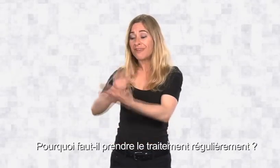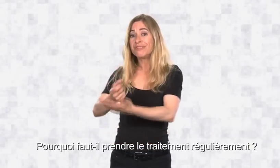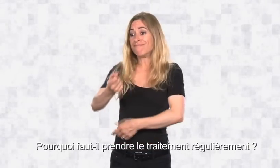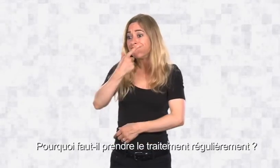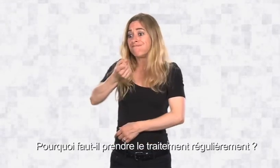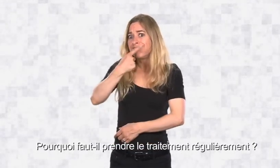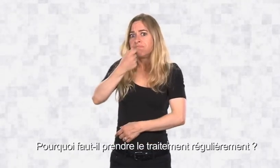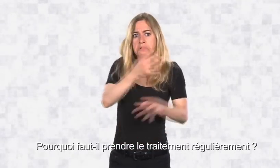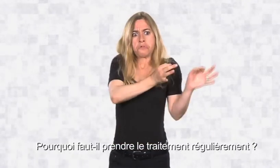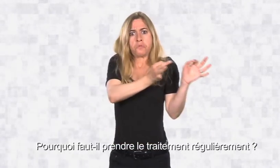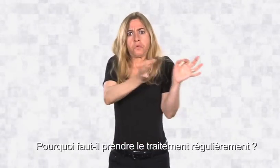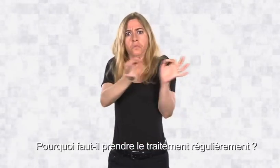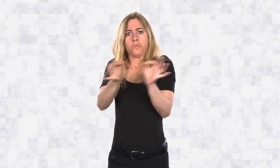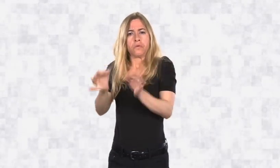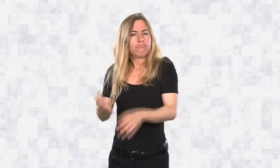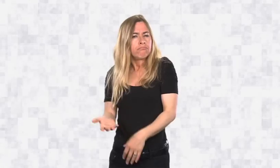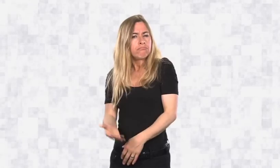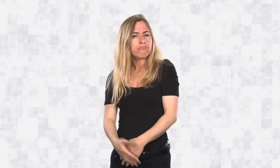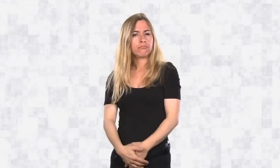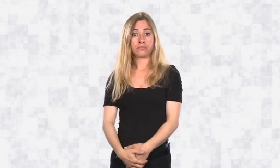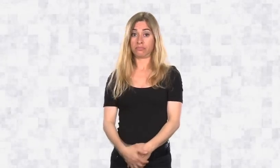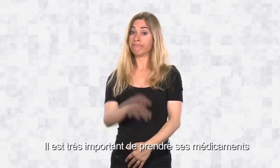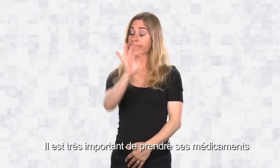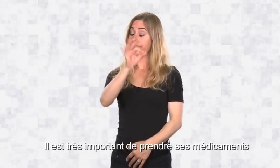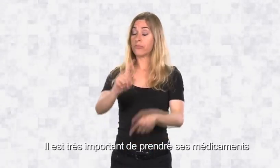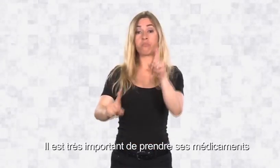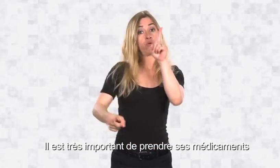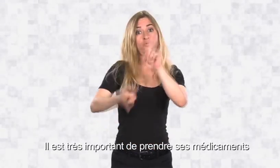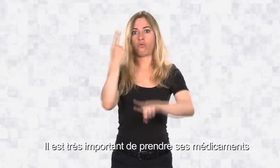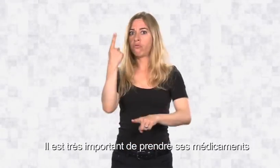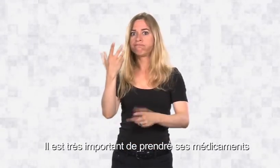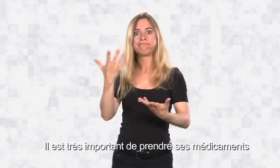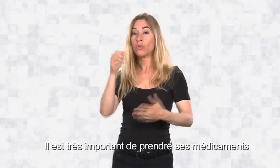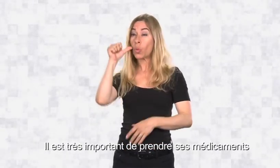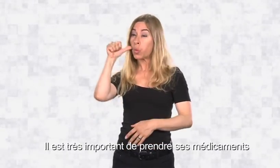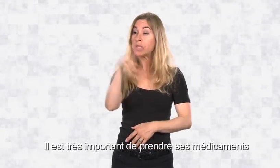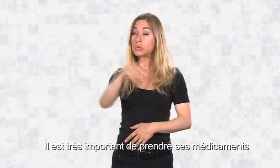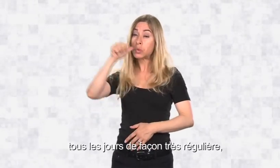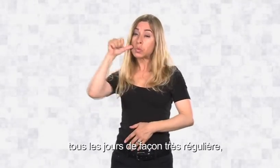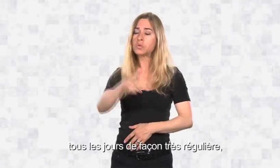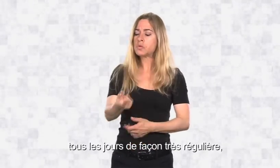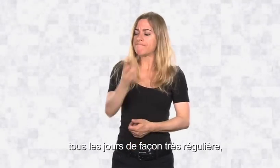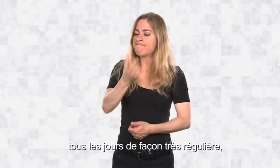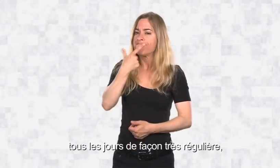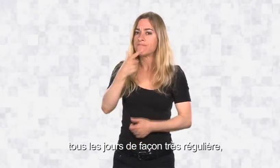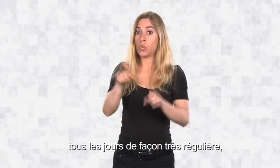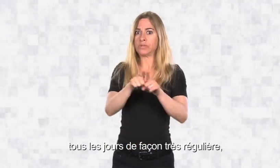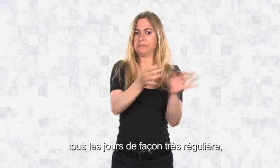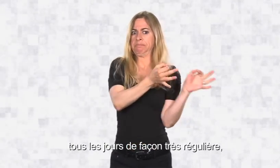Pourquoi faut-il prendre le traitement bien régulièrement ? Il est très important de prendre ces médicaments tous les jours, de façon